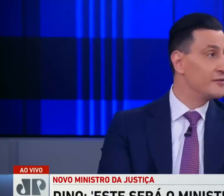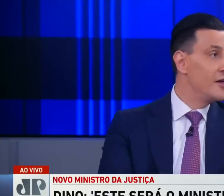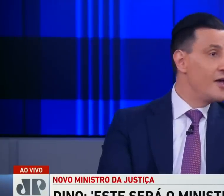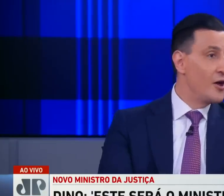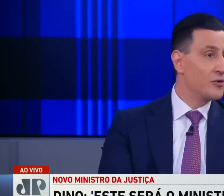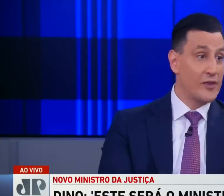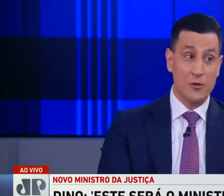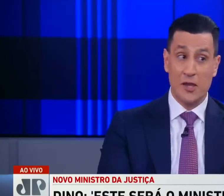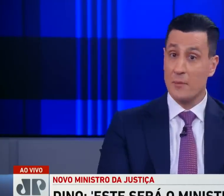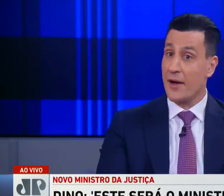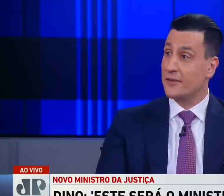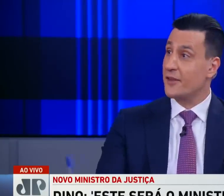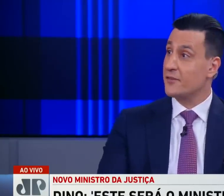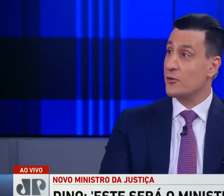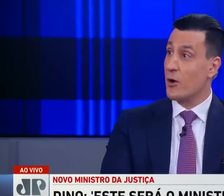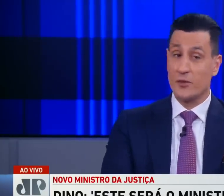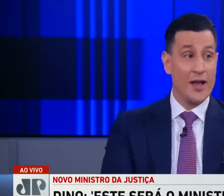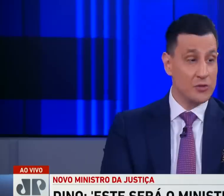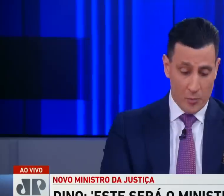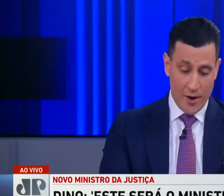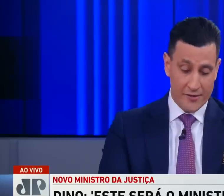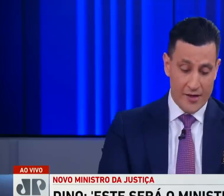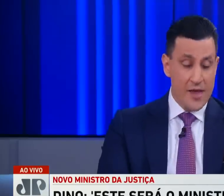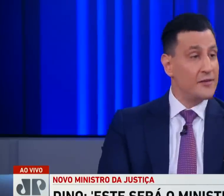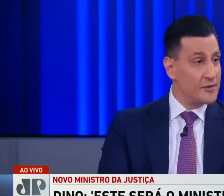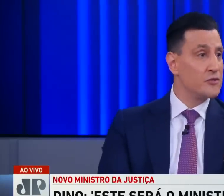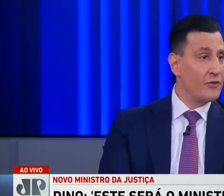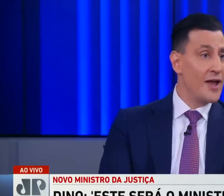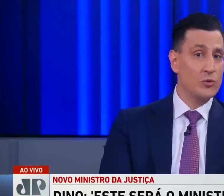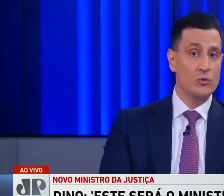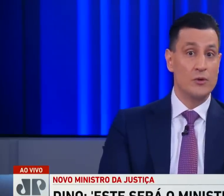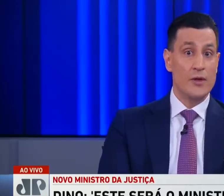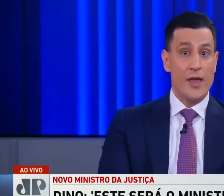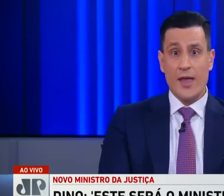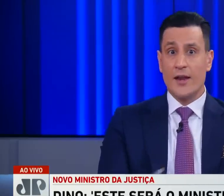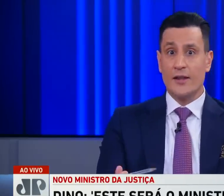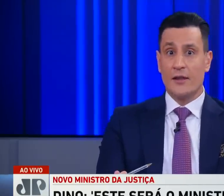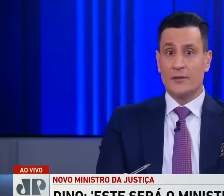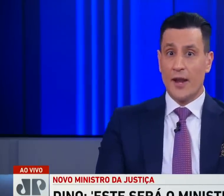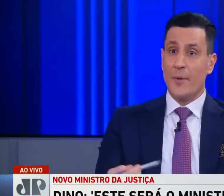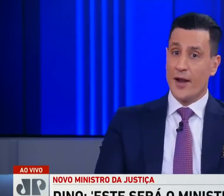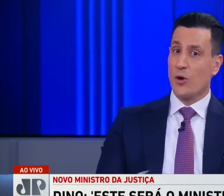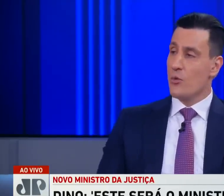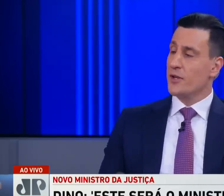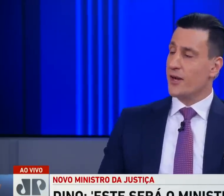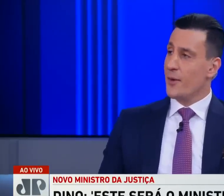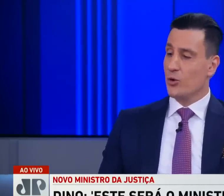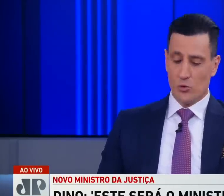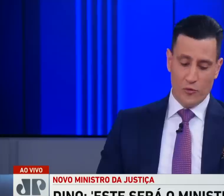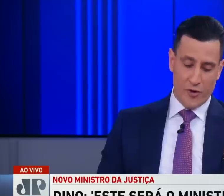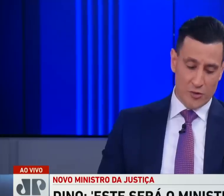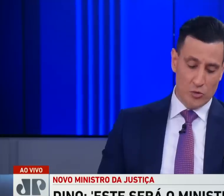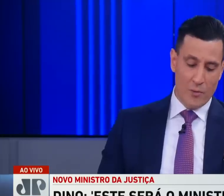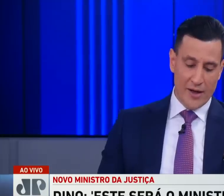no país. Ele é um dos responsáveis por Estado que mais se tem desigualdade no país. E se, de fato, ele trabalhar como ele